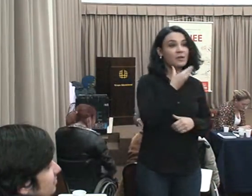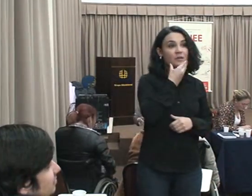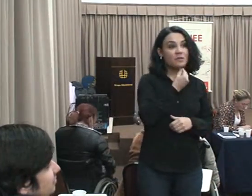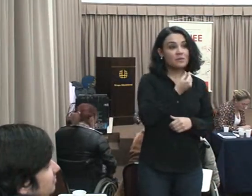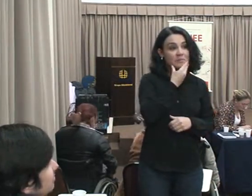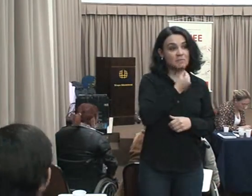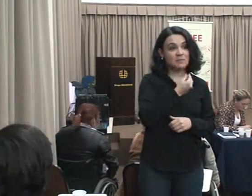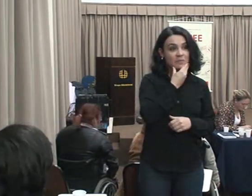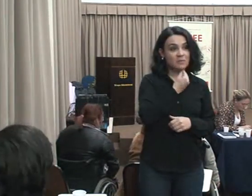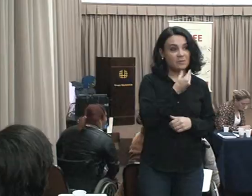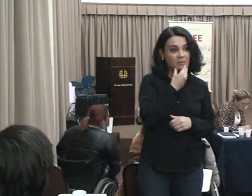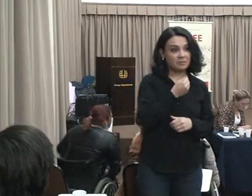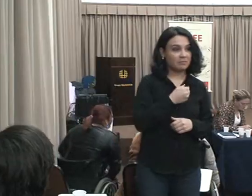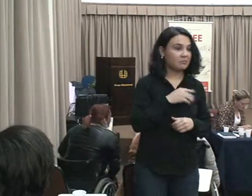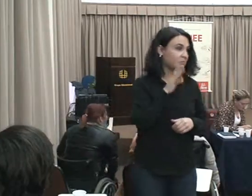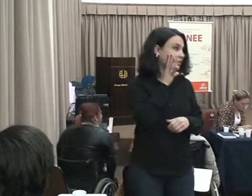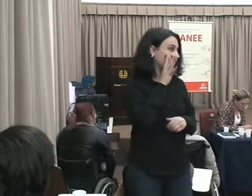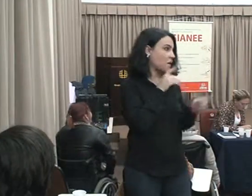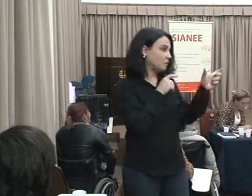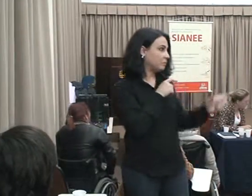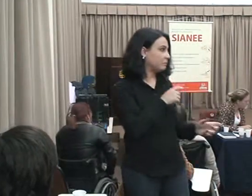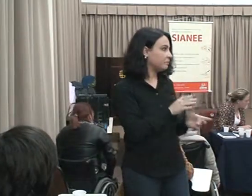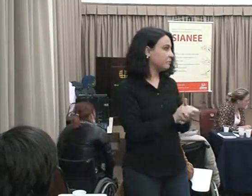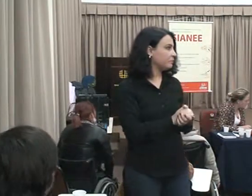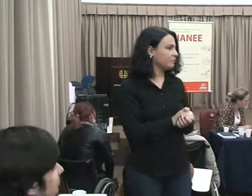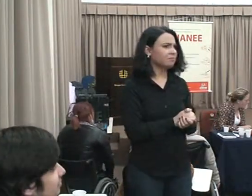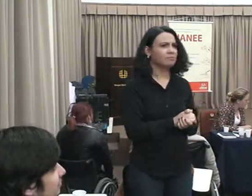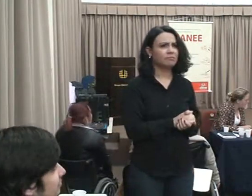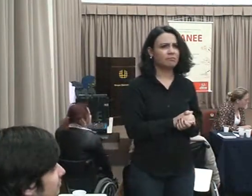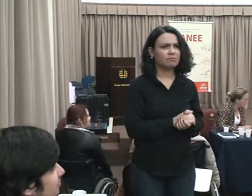o jeito É interessante, não é?